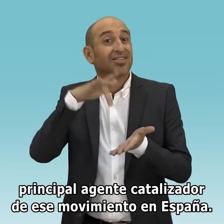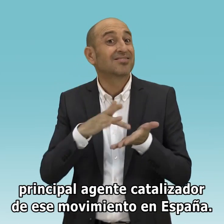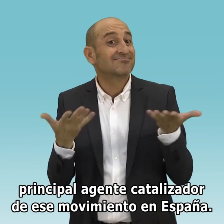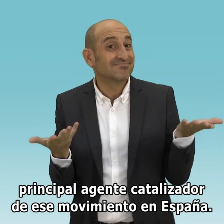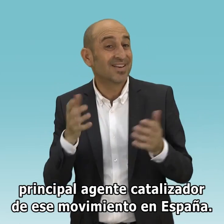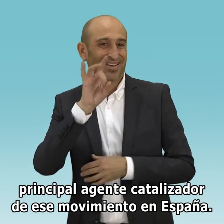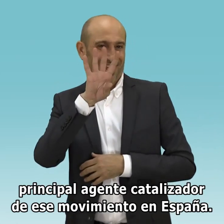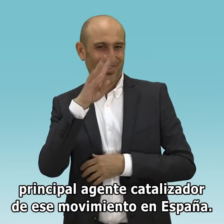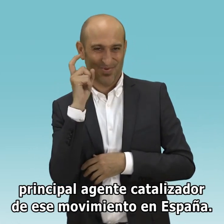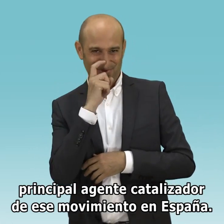Gracias. Gracias.